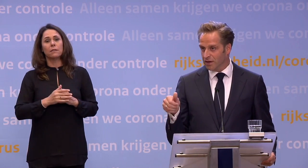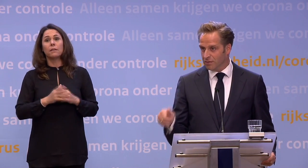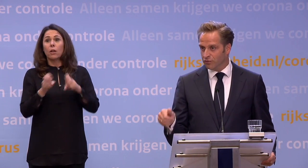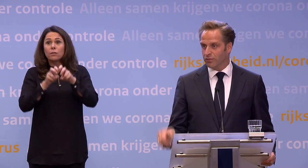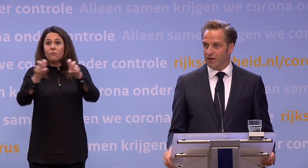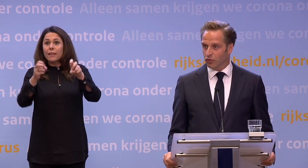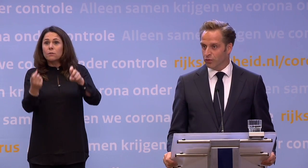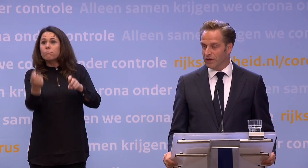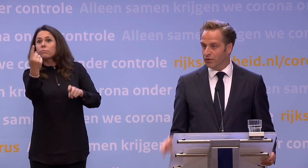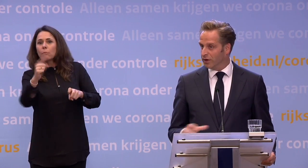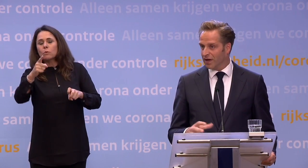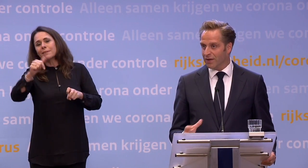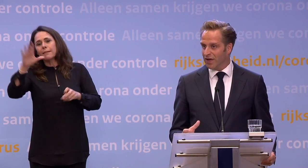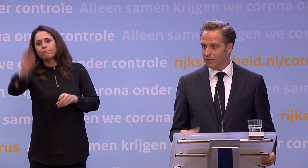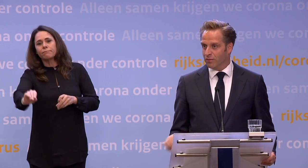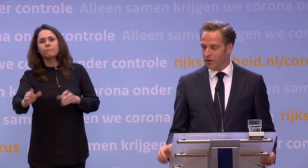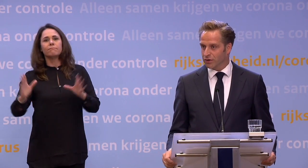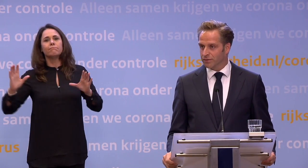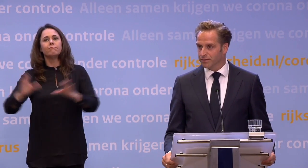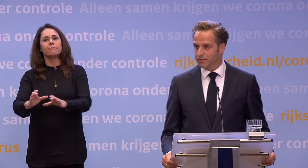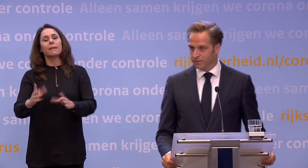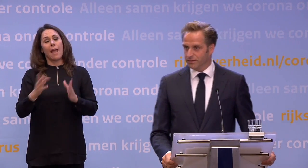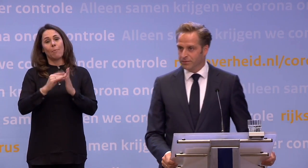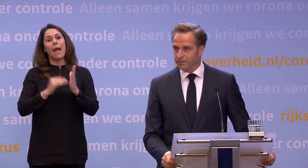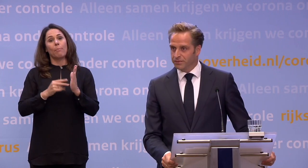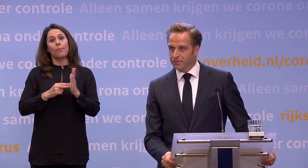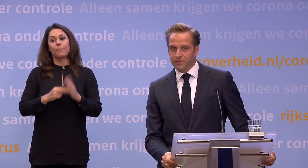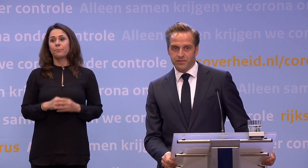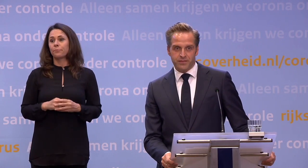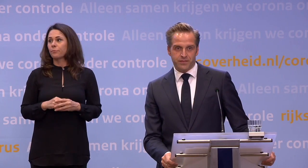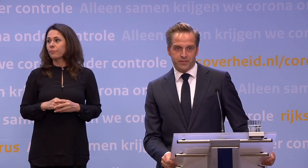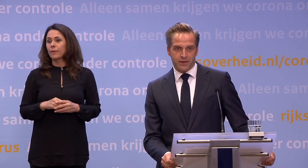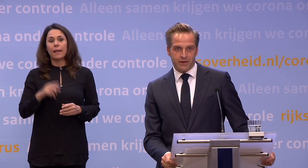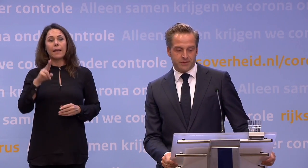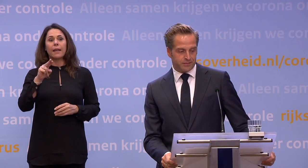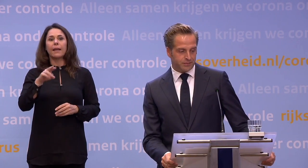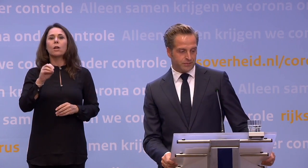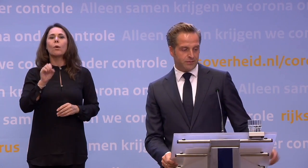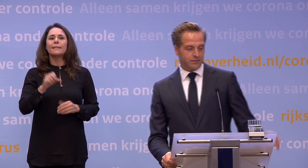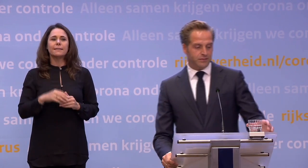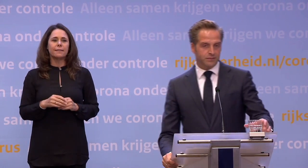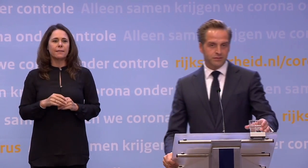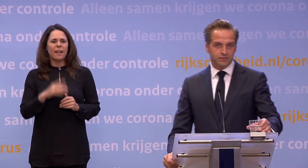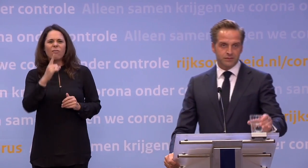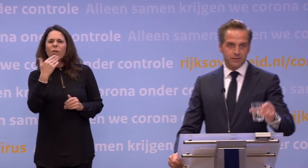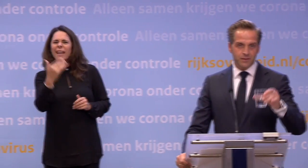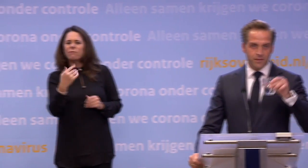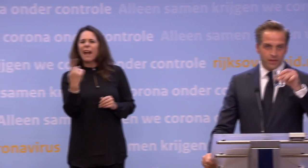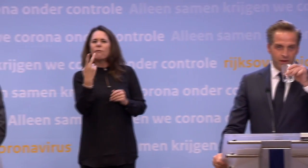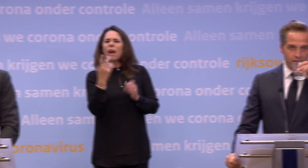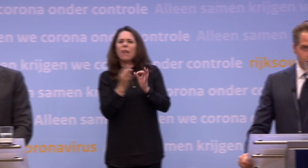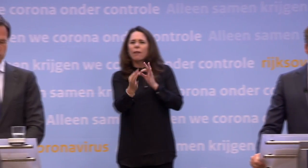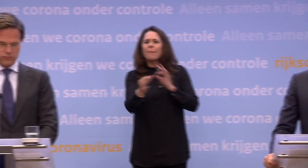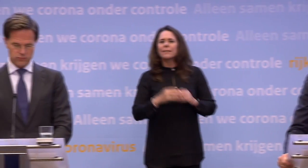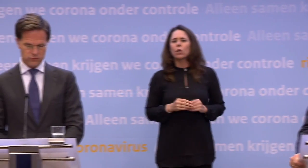opsteekt, moeten we meteen de kop kunnen indrukken... ...en daar hebben we die app gewoon bij nodig. Oké. NOS. Allereerst toch ook nog even één vraag over de anderhalve meter.